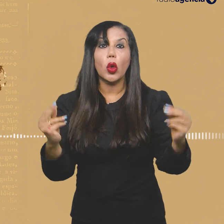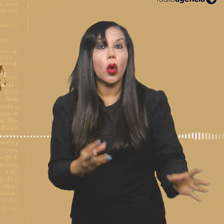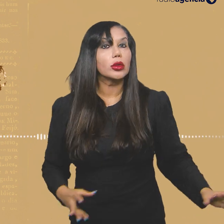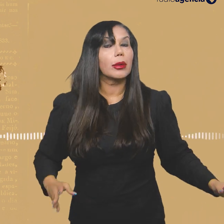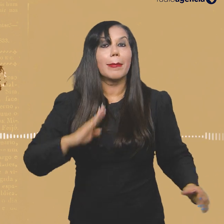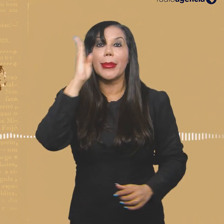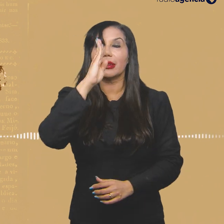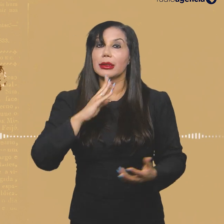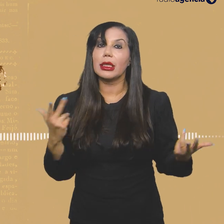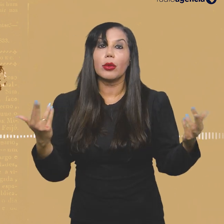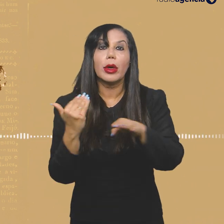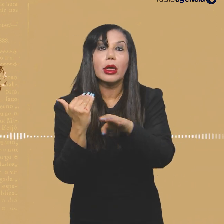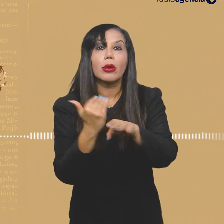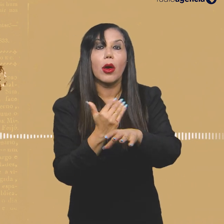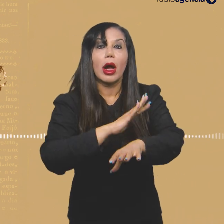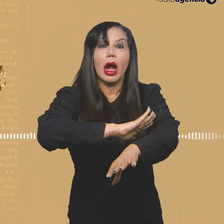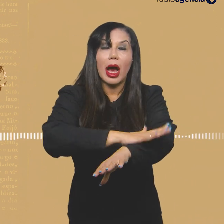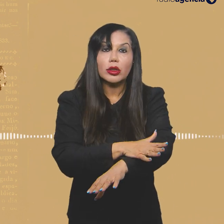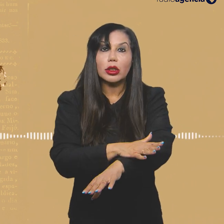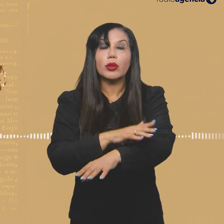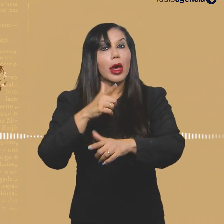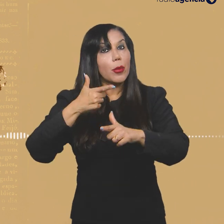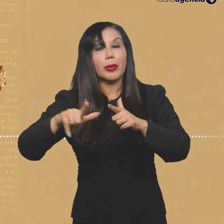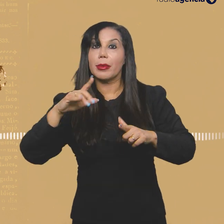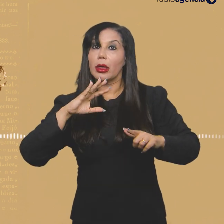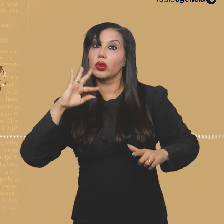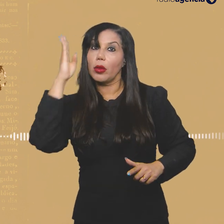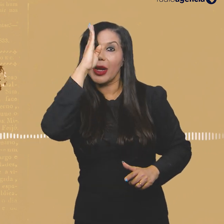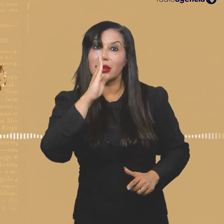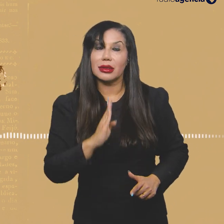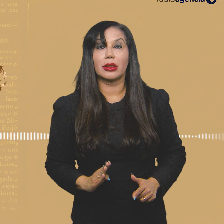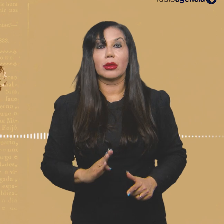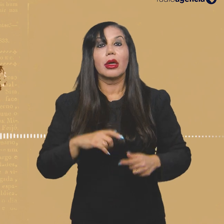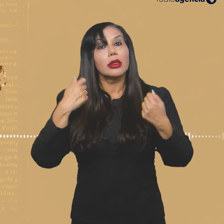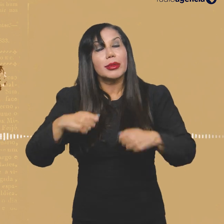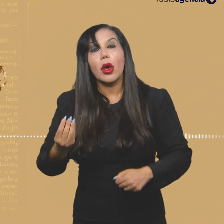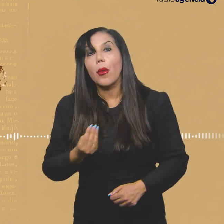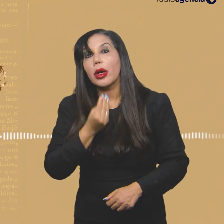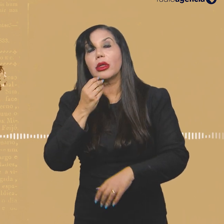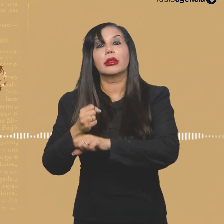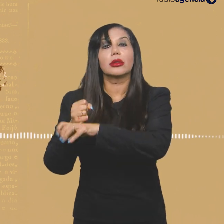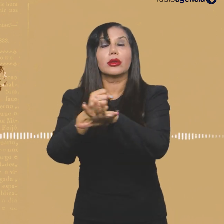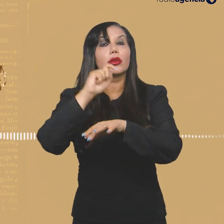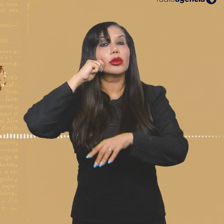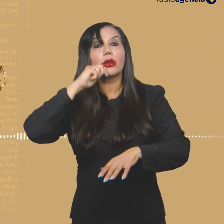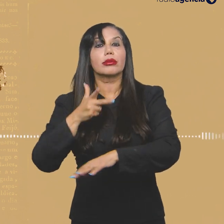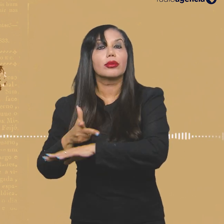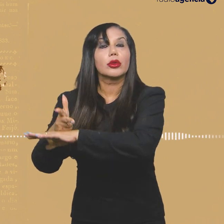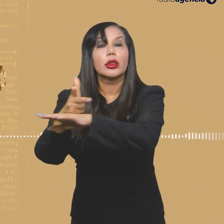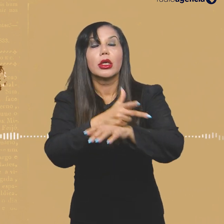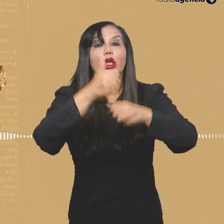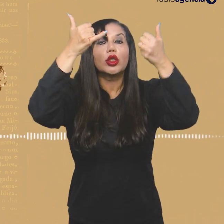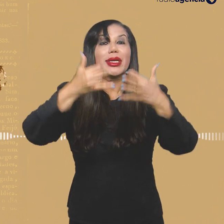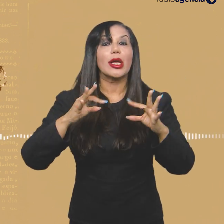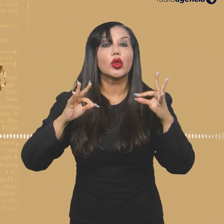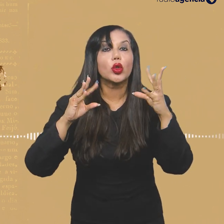cobertura de toda a realidade brasileira. Se o racismo é plano de fundo de todos os problemas do Brasil, há uma oportunidade para a imprensa negra de cumprir todos os